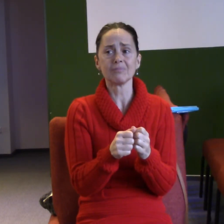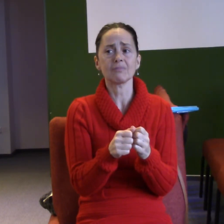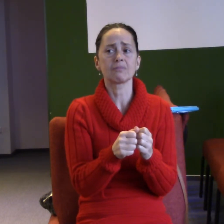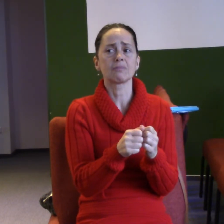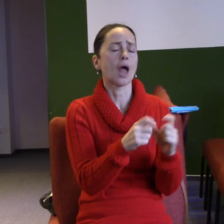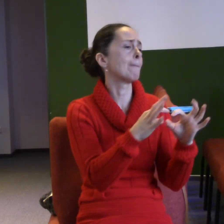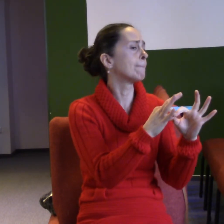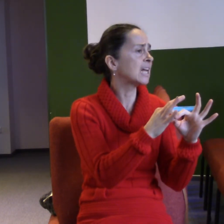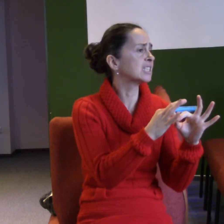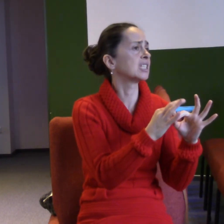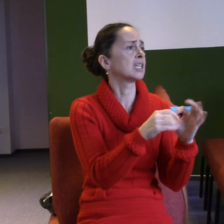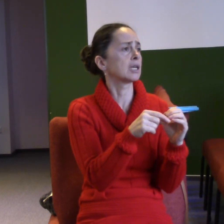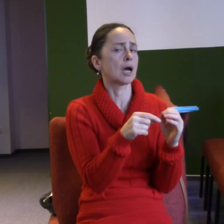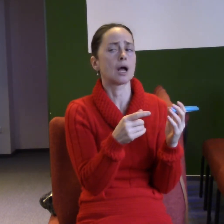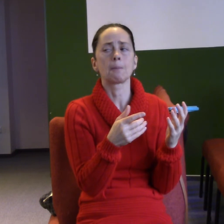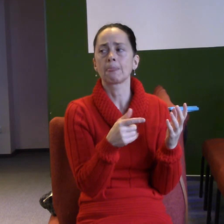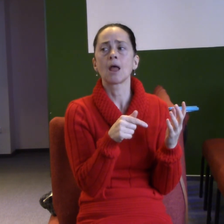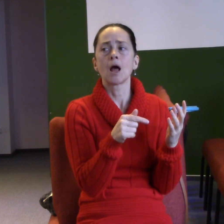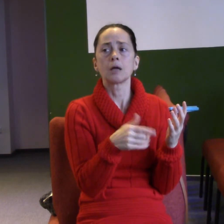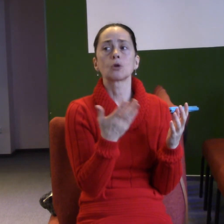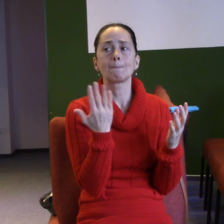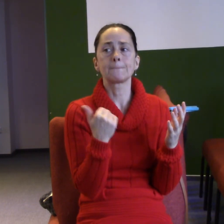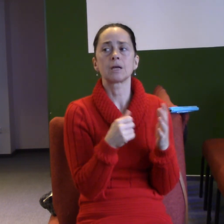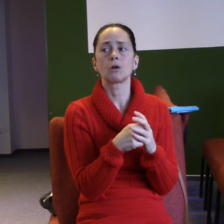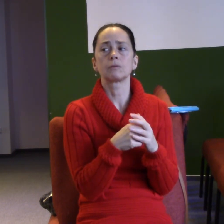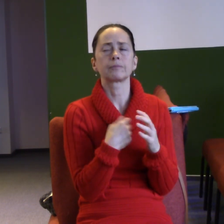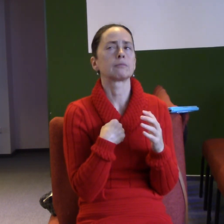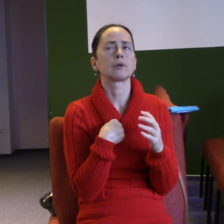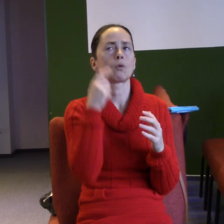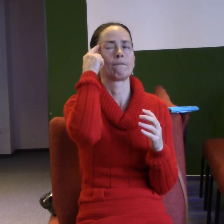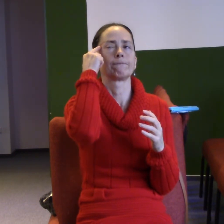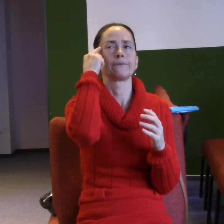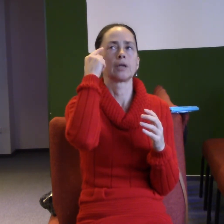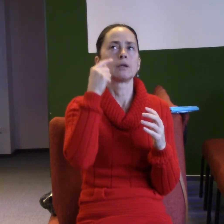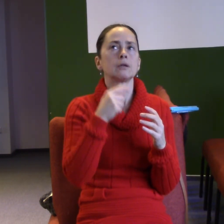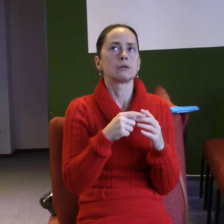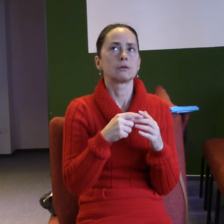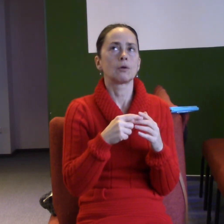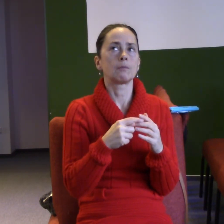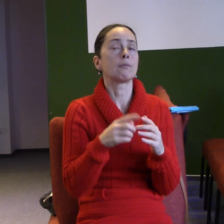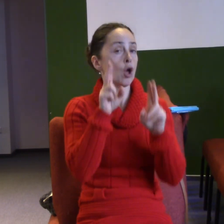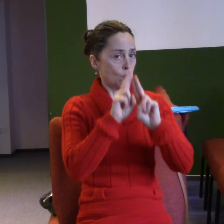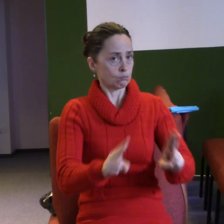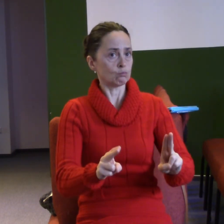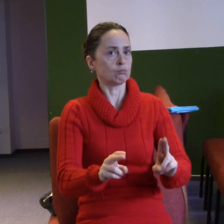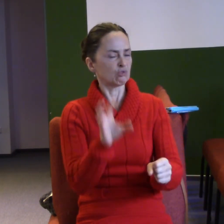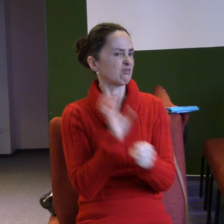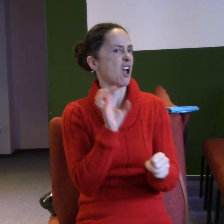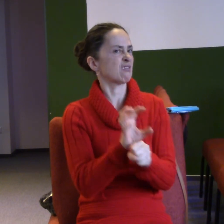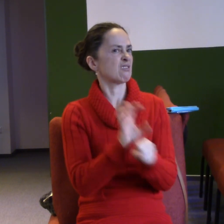tak tam přesně byl ten bod. Já jsem se to úplně přesně uvědomoval. Já jsem mohl začít nadávat, mohl jsem být rozčílený, anebo jsem